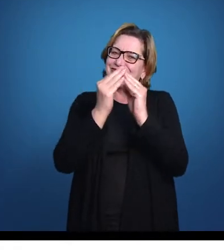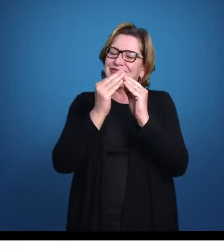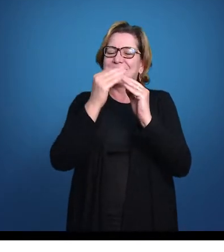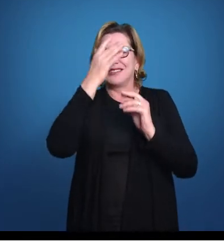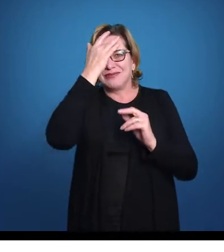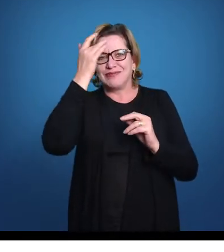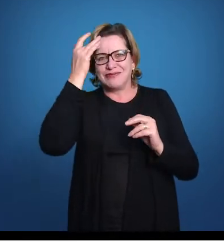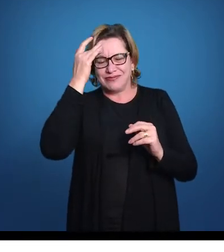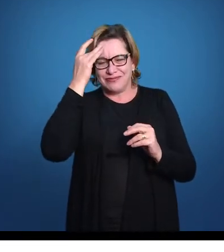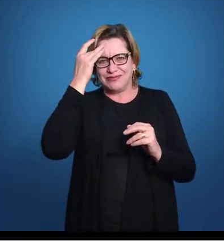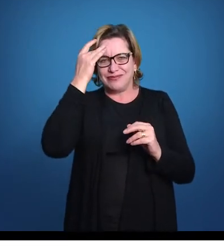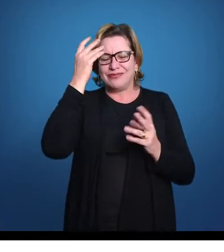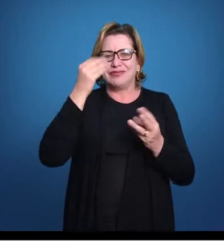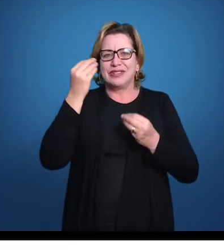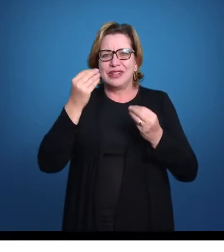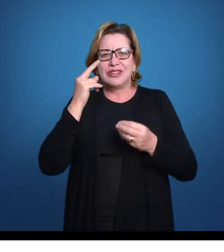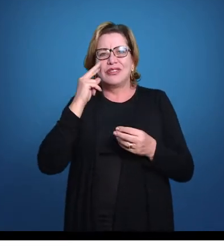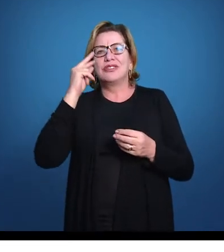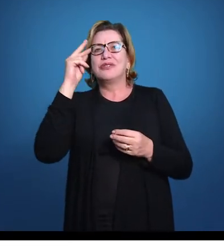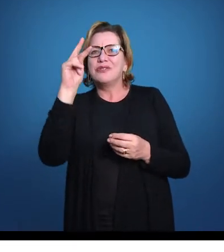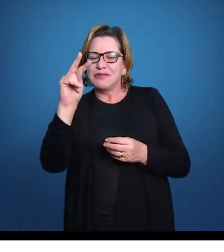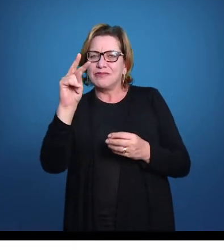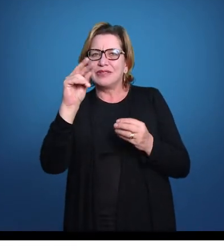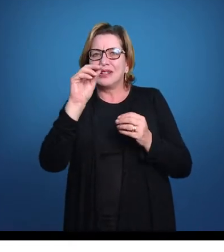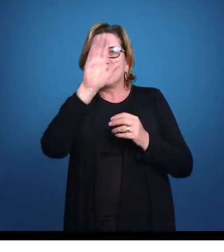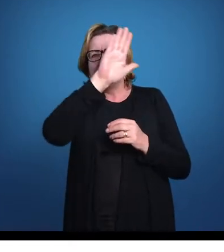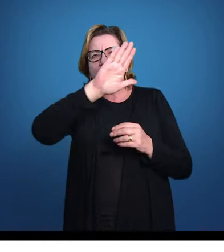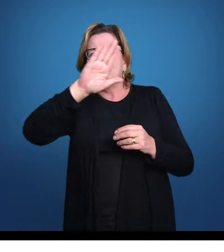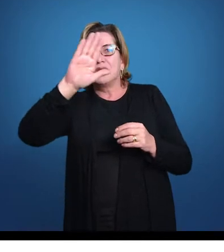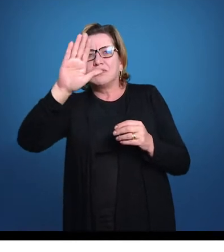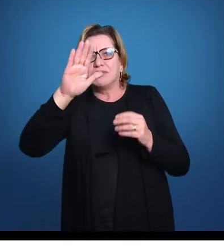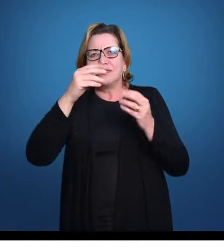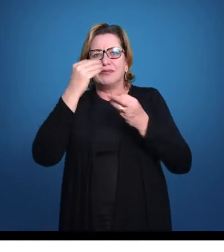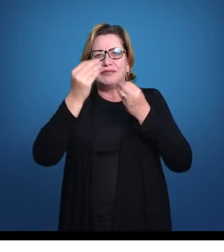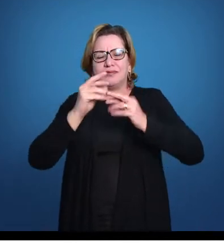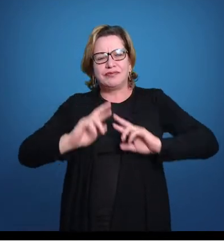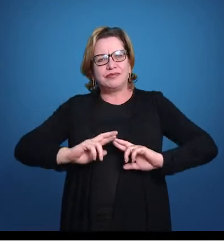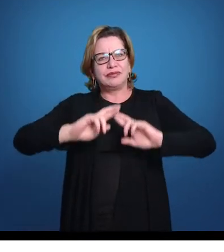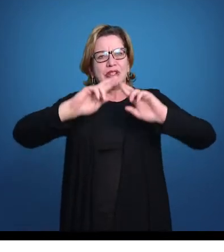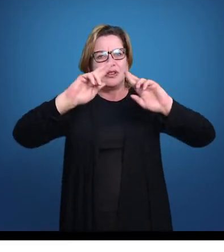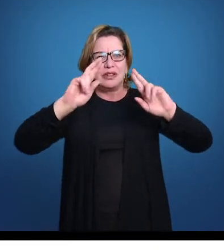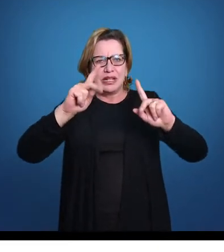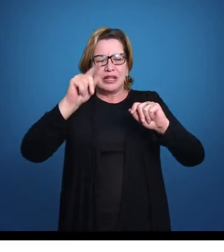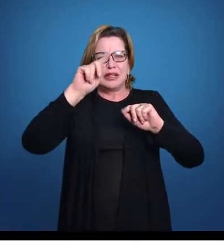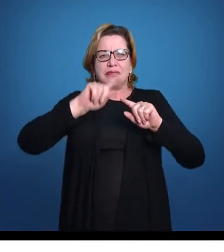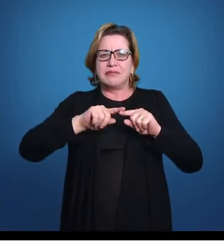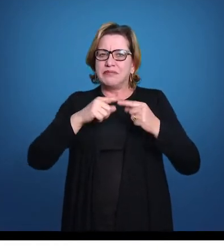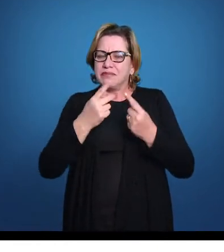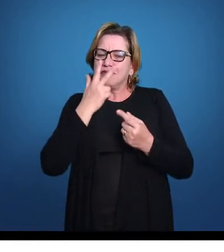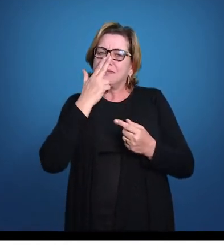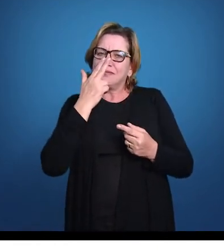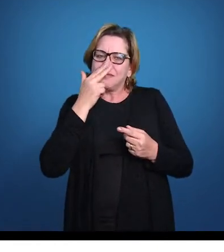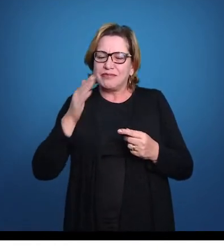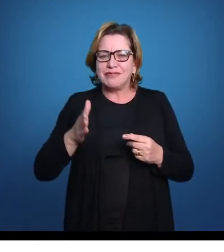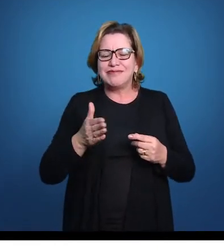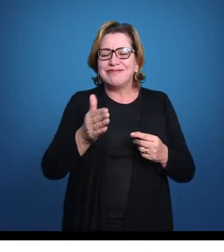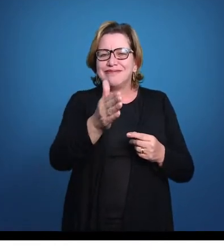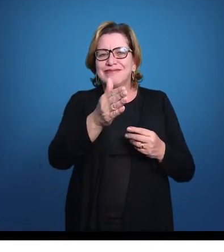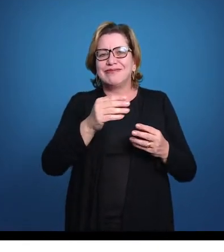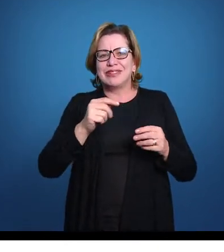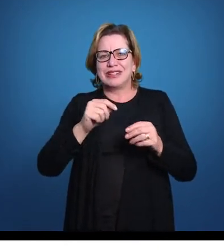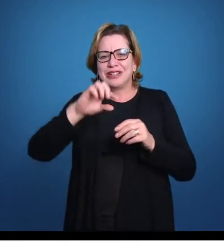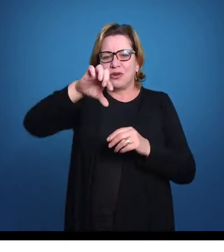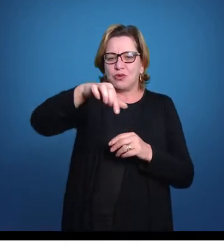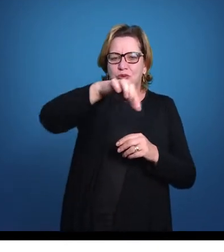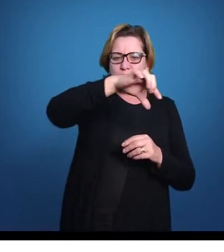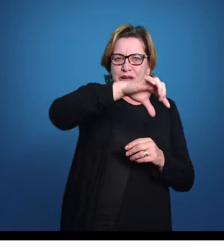né? Olhando a nossa figurinha, o osteíquetes aqui, ele já tem um formatinho um pouco diferente, mas é um formato de peixe, né? Temos aqui uma